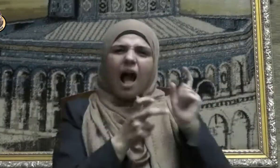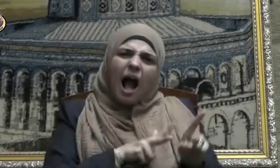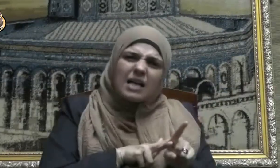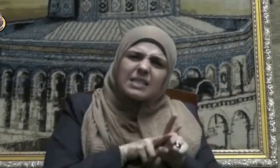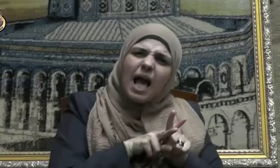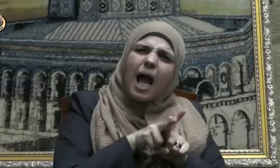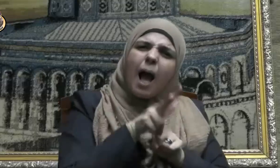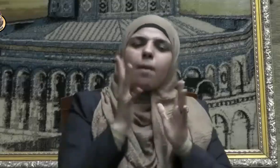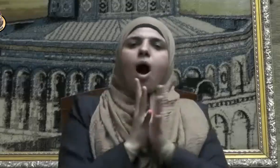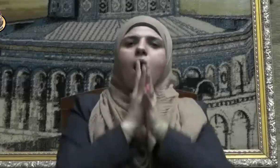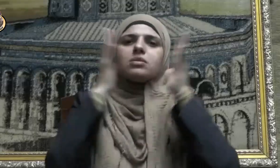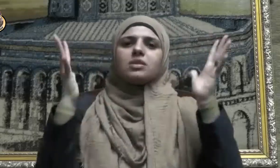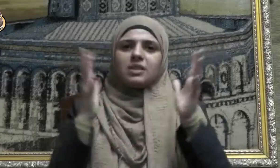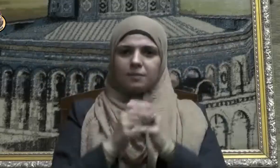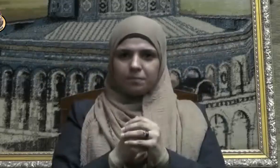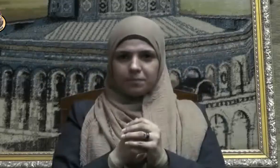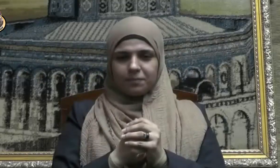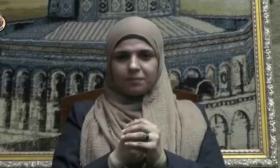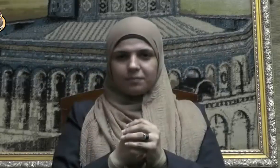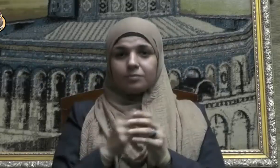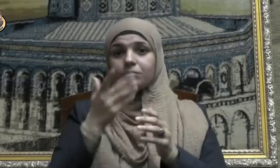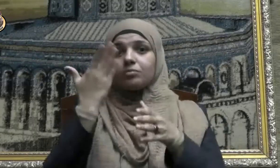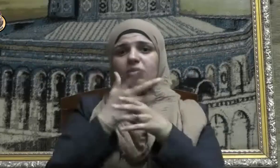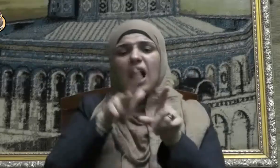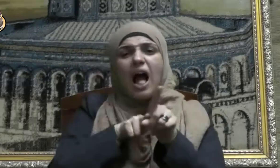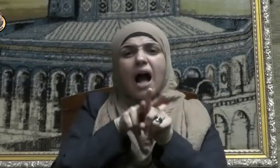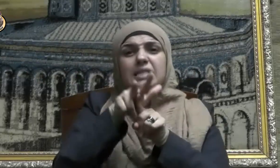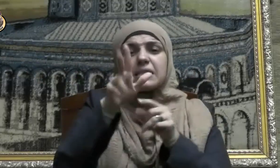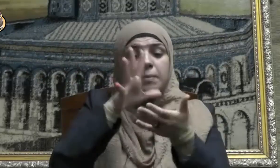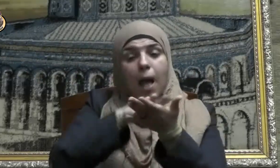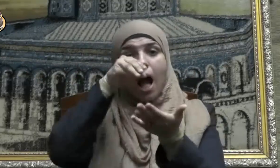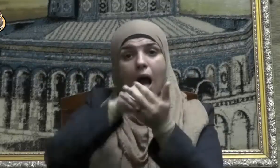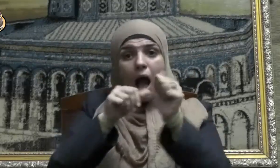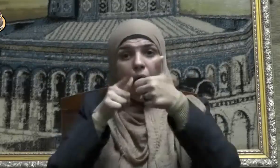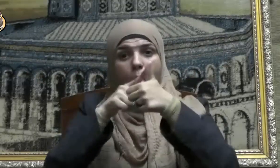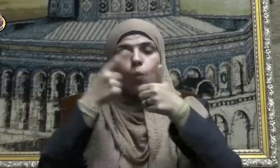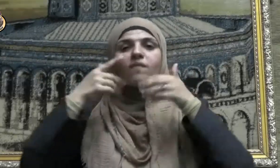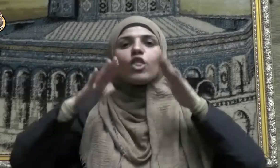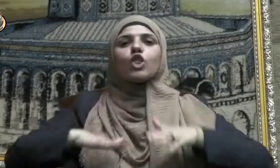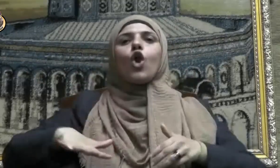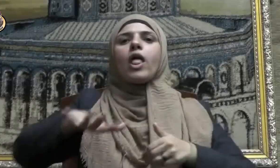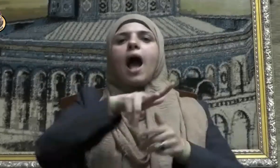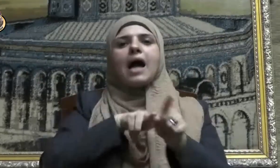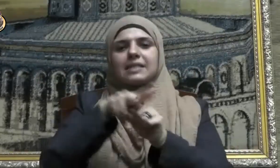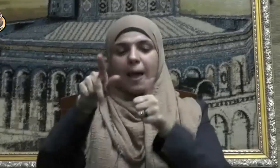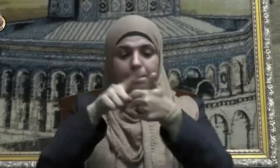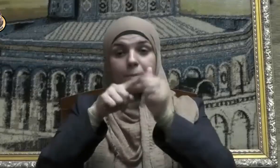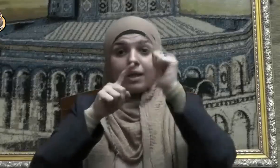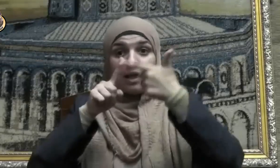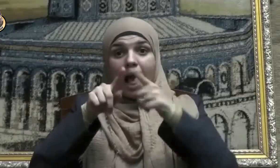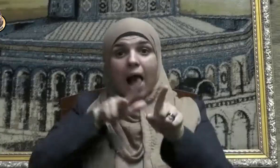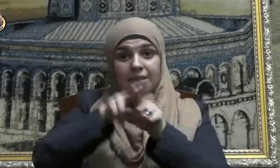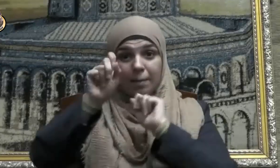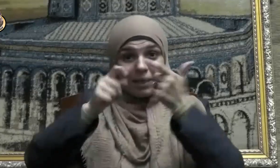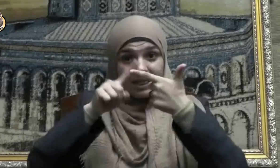عظيم فالعذاب الأول في الدنيا والعذاب الثاني في القبر